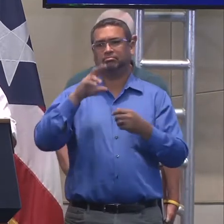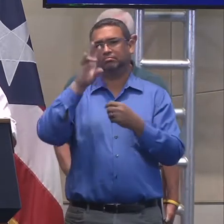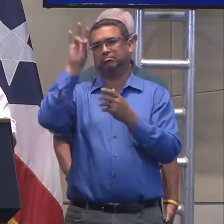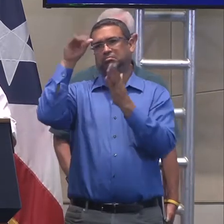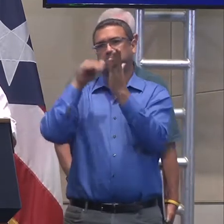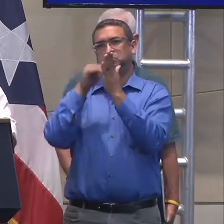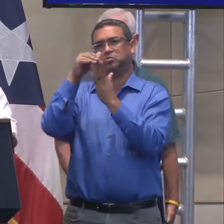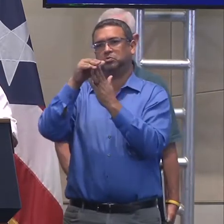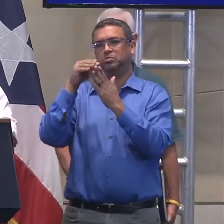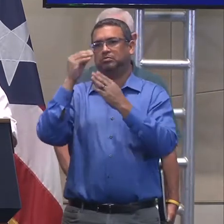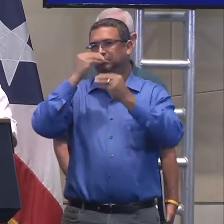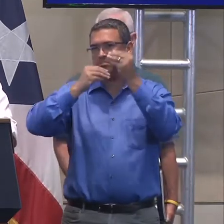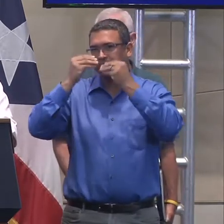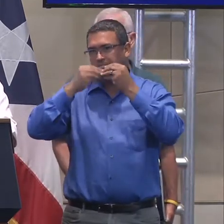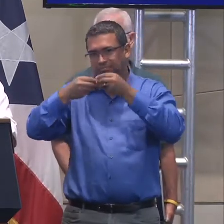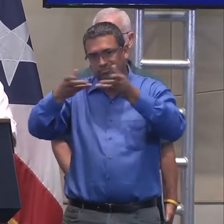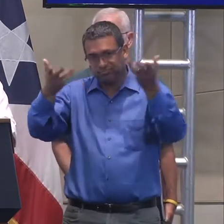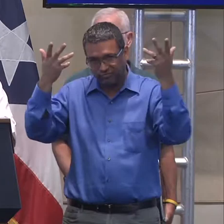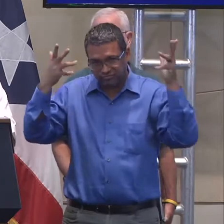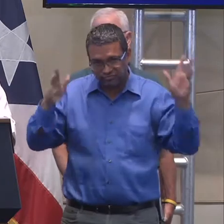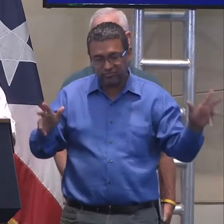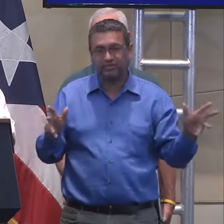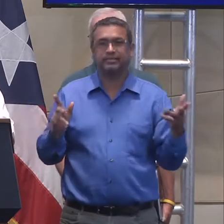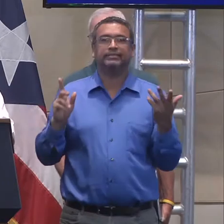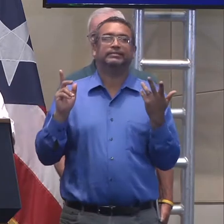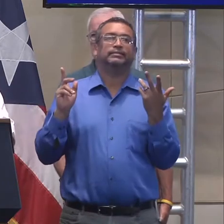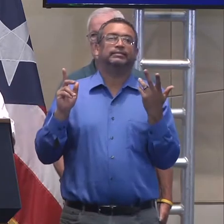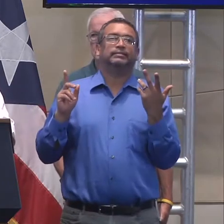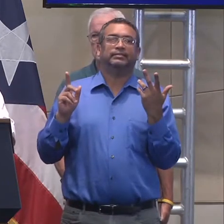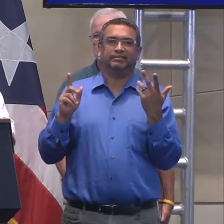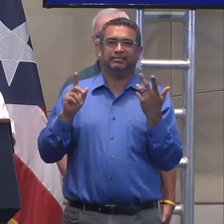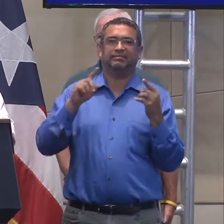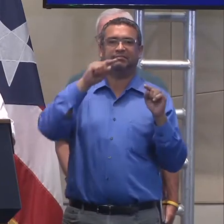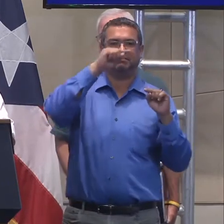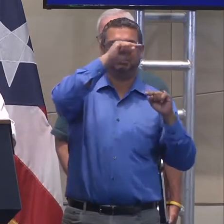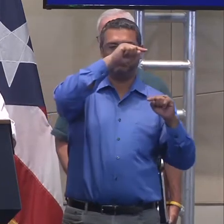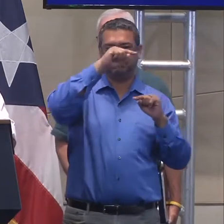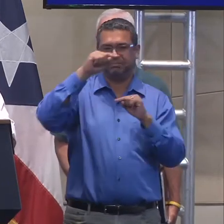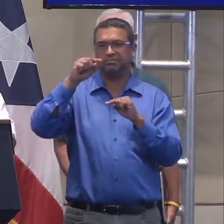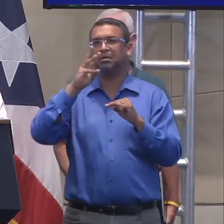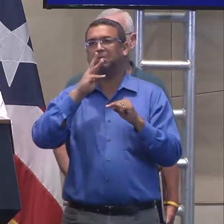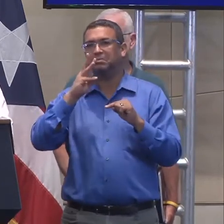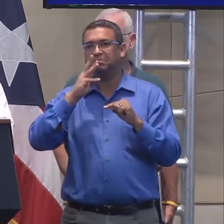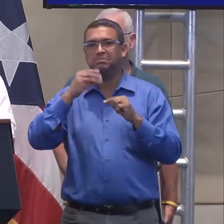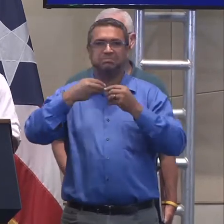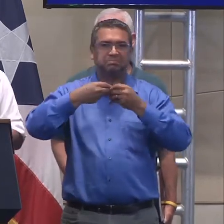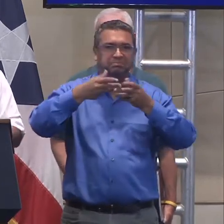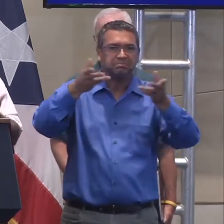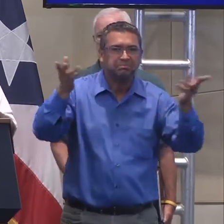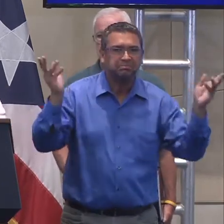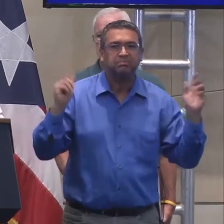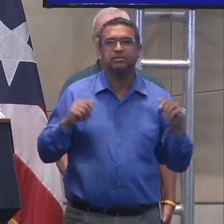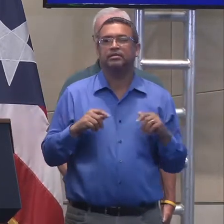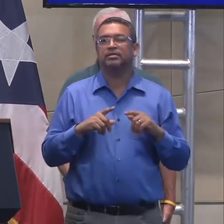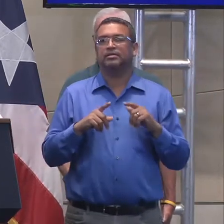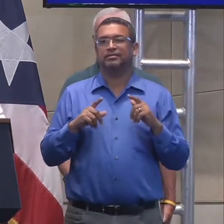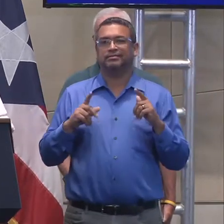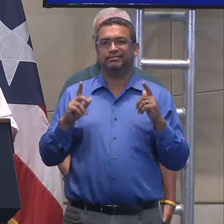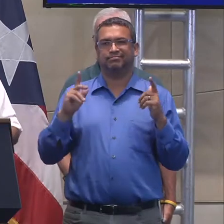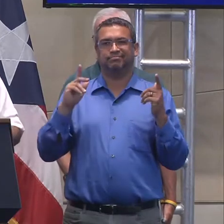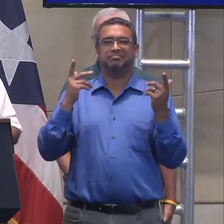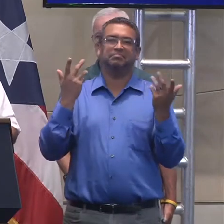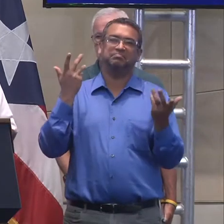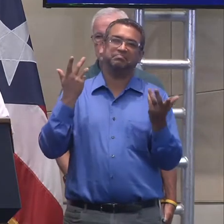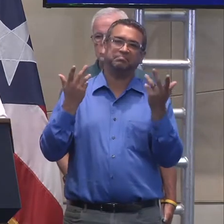porciones de, de comida, eh, casi el mismo número en términos de, agua que se ha repartido. Y entonces, eh,